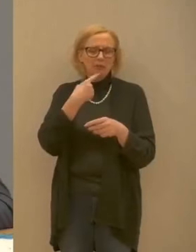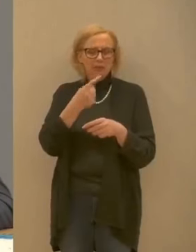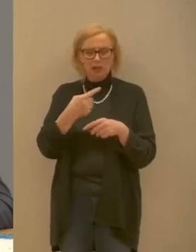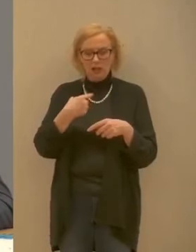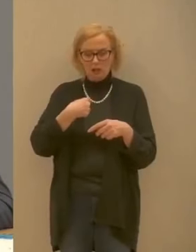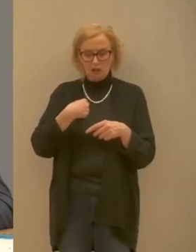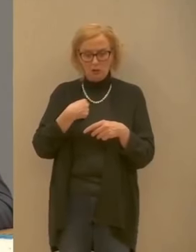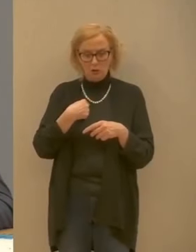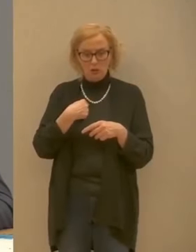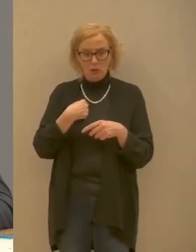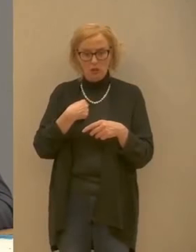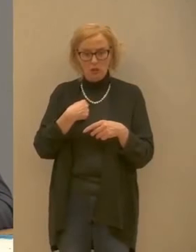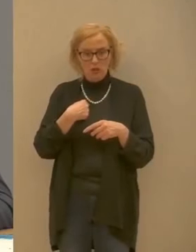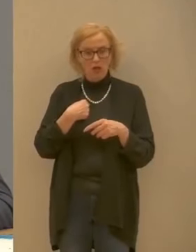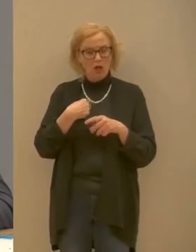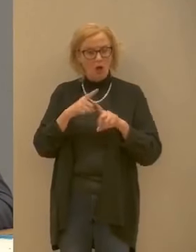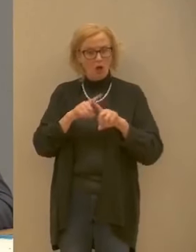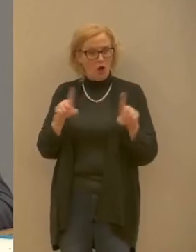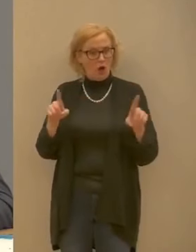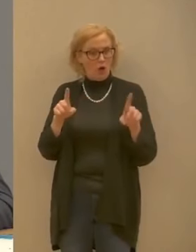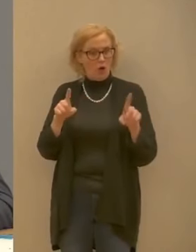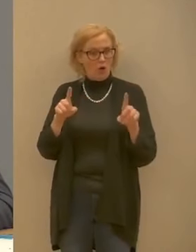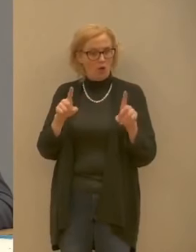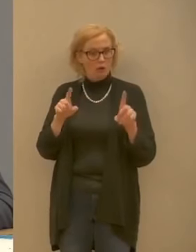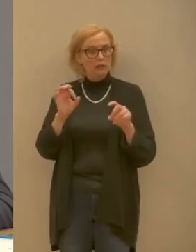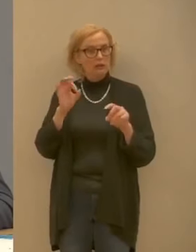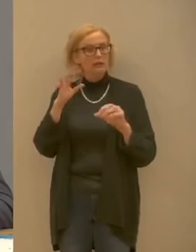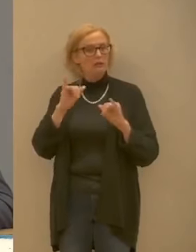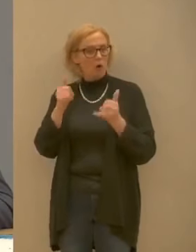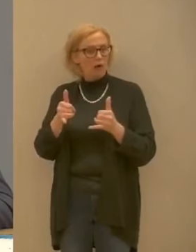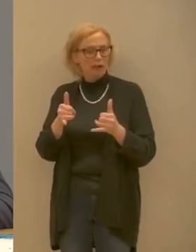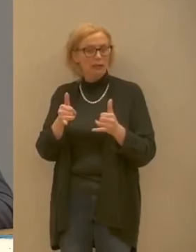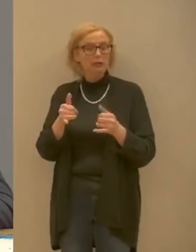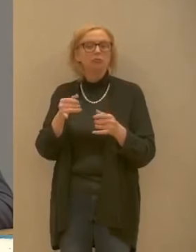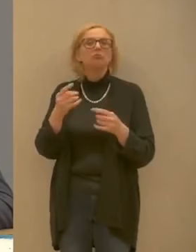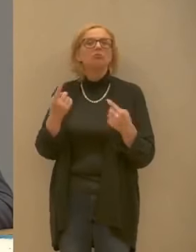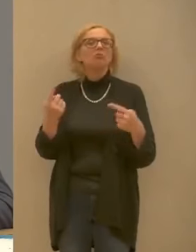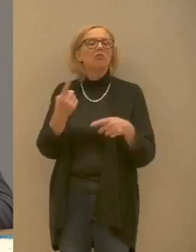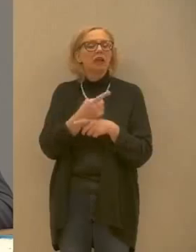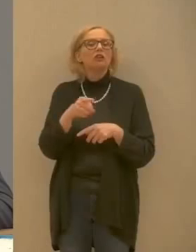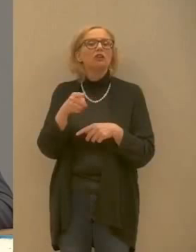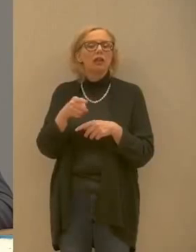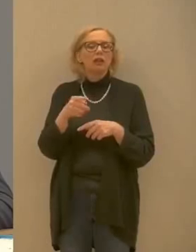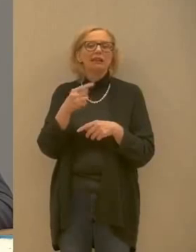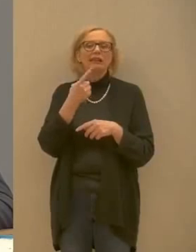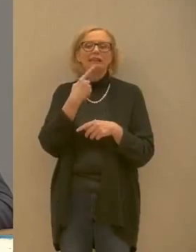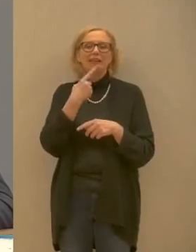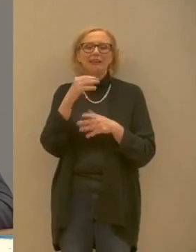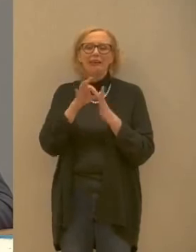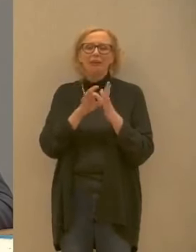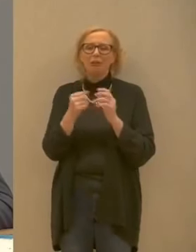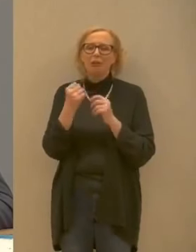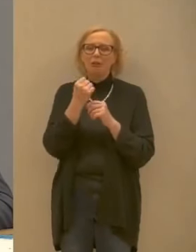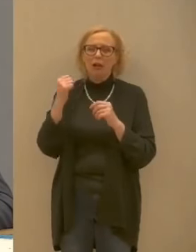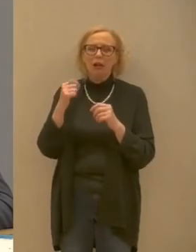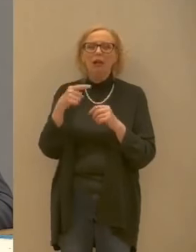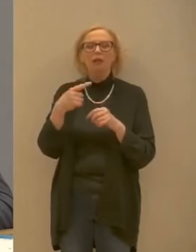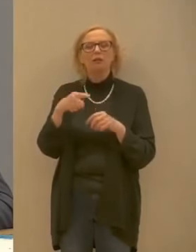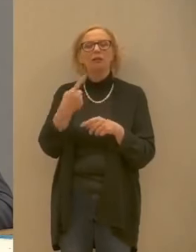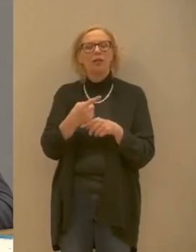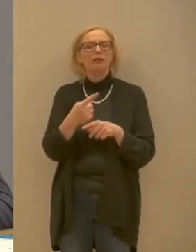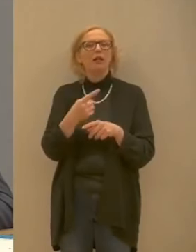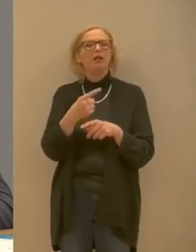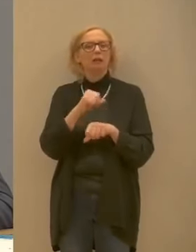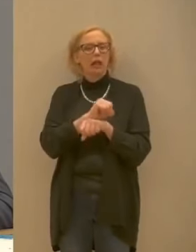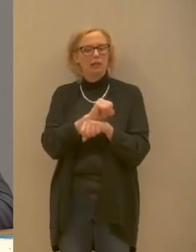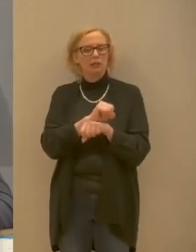prevedere di prevedere il carcere per chi non ha rispettato questo questo dettame nel frattempo stanno